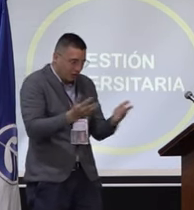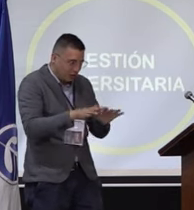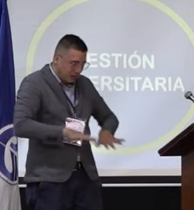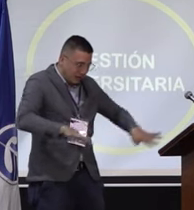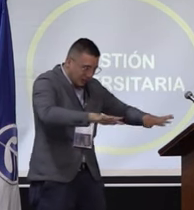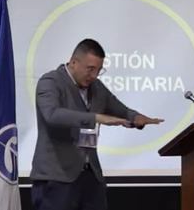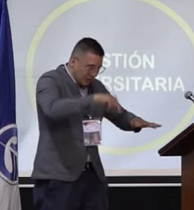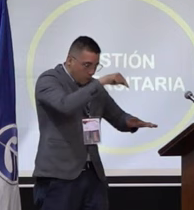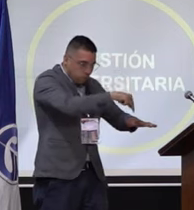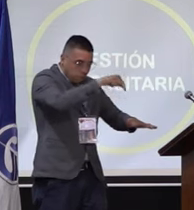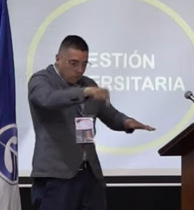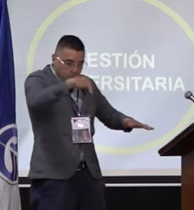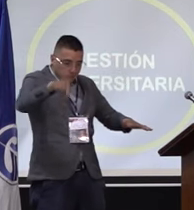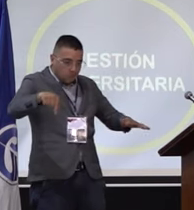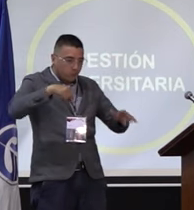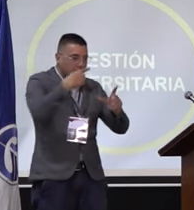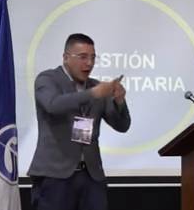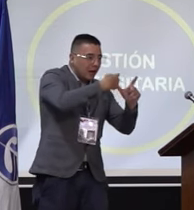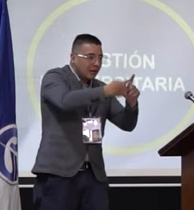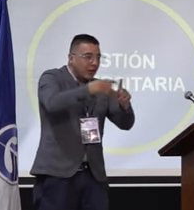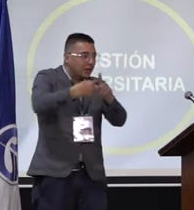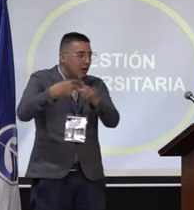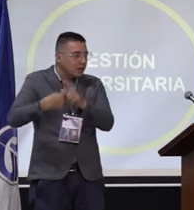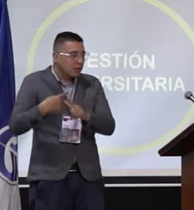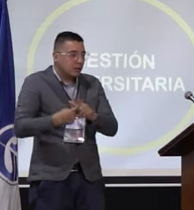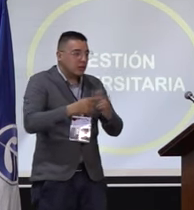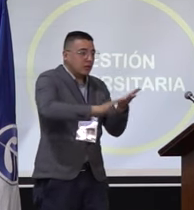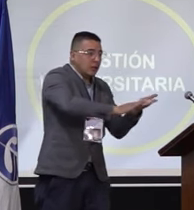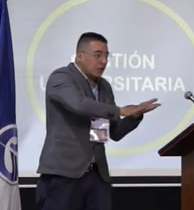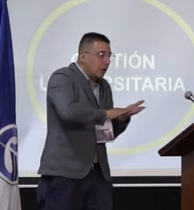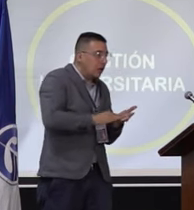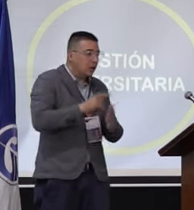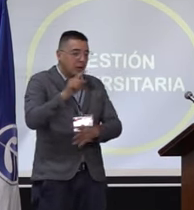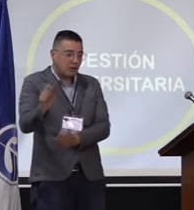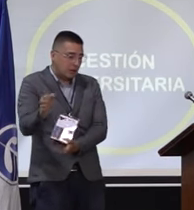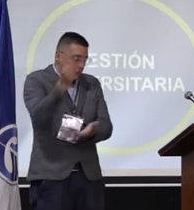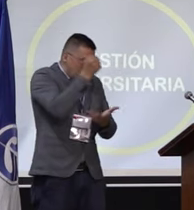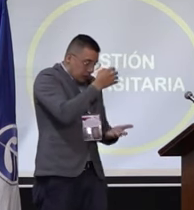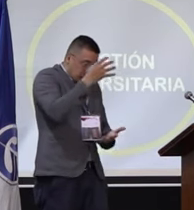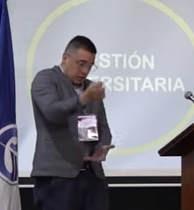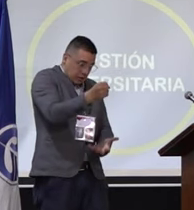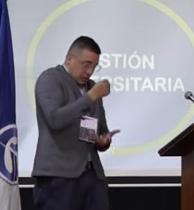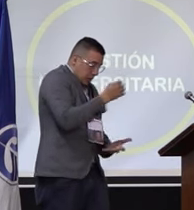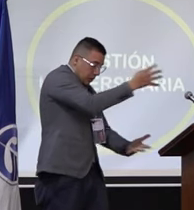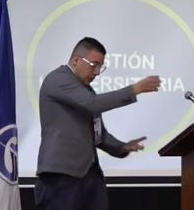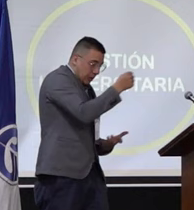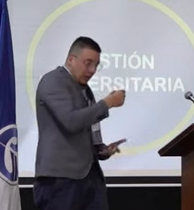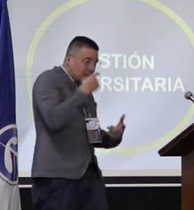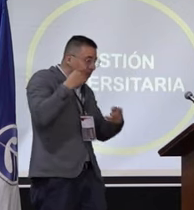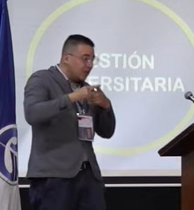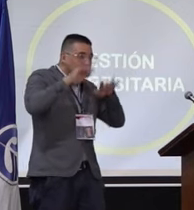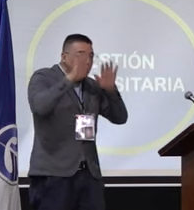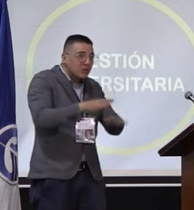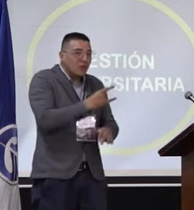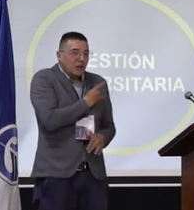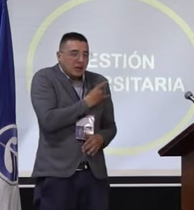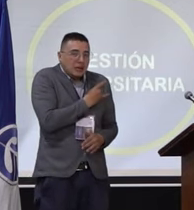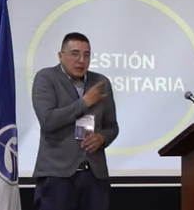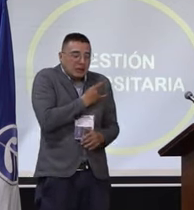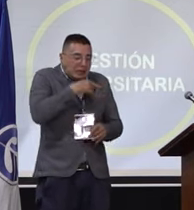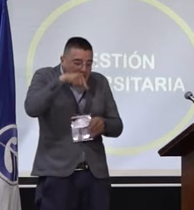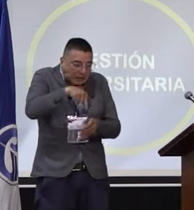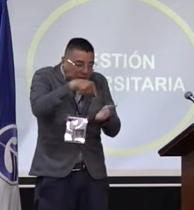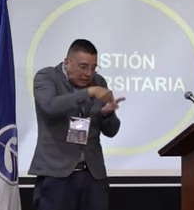escenarios que se tenían arrendados y que en últimas generan un costo para la universidad y es un costo que va en términos de